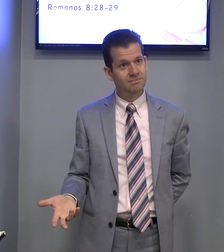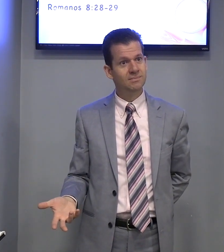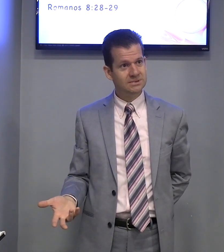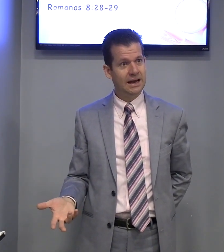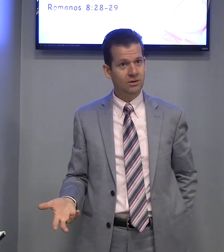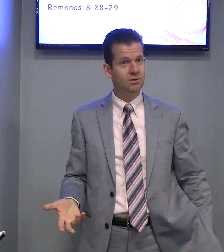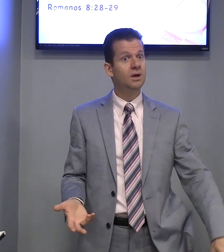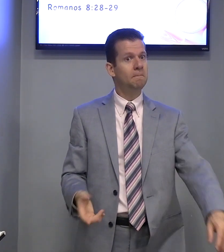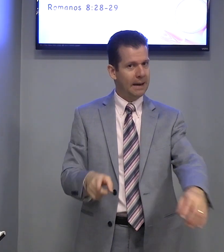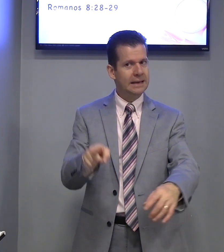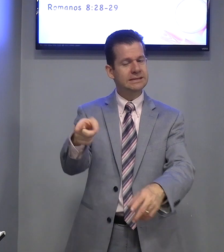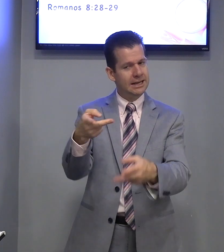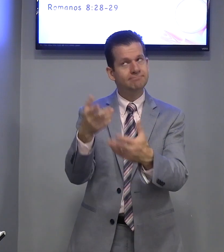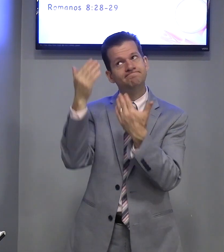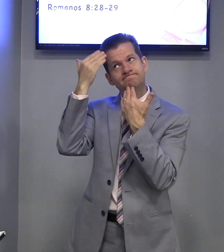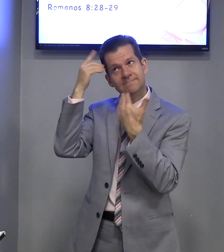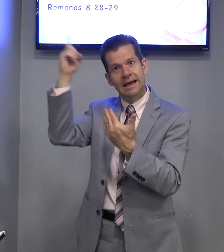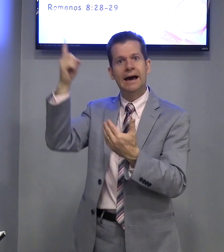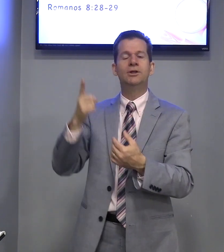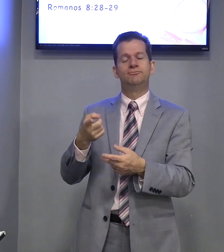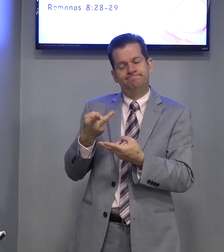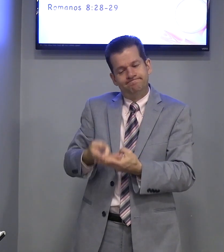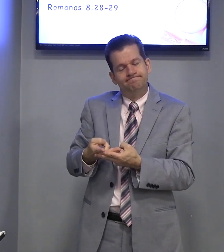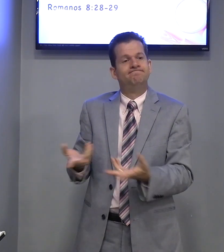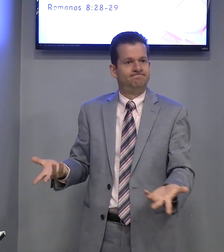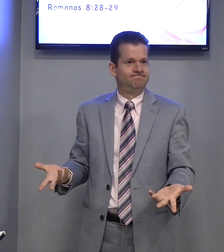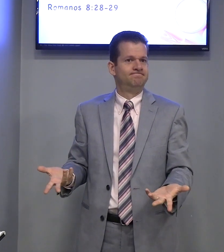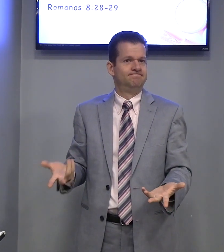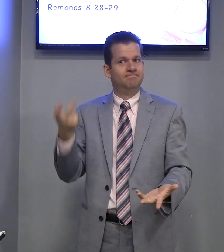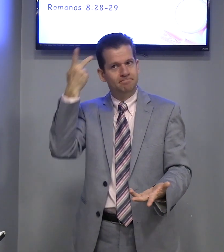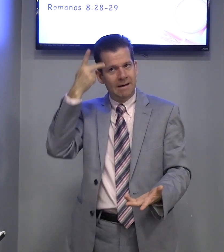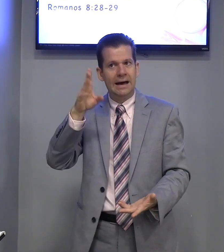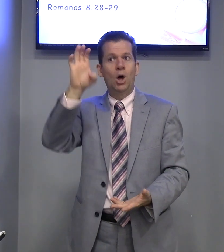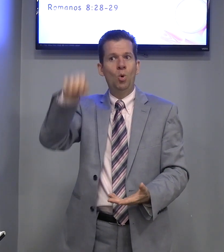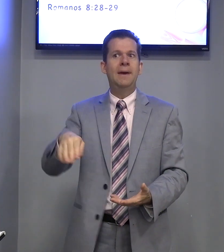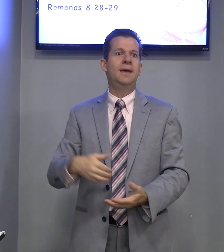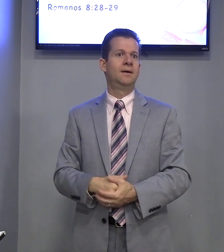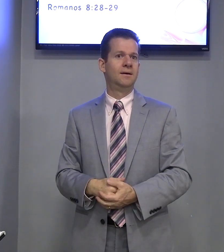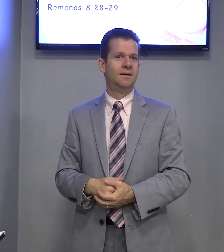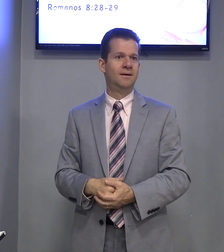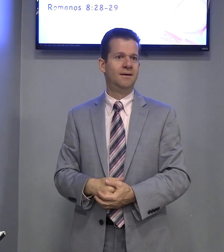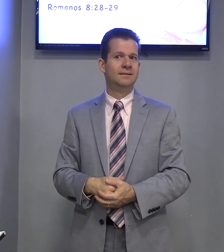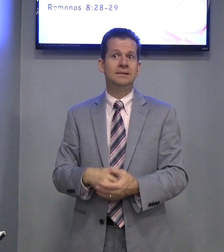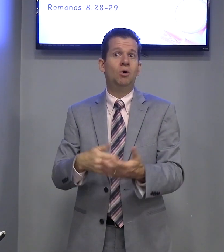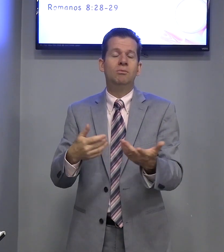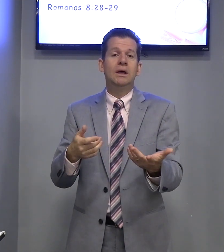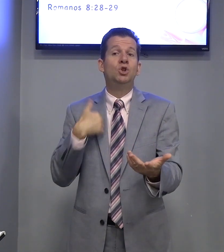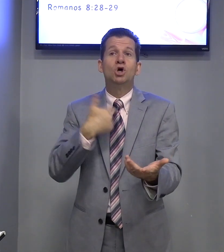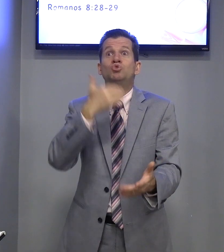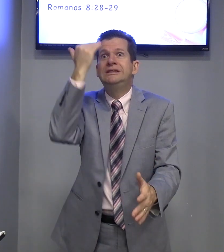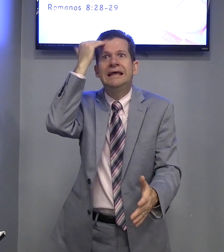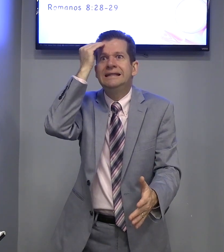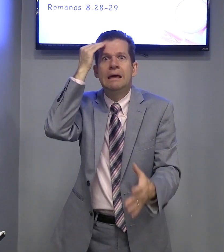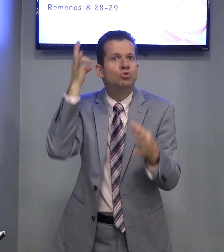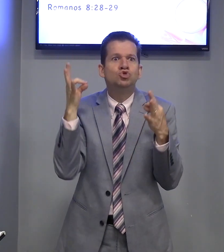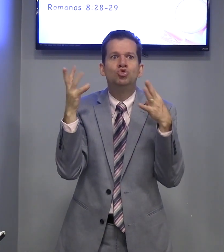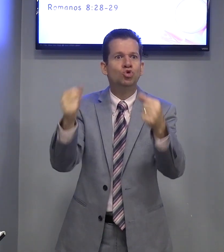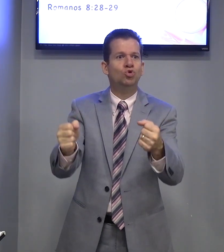Certo? Mas ele Ligado Para o bem Então Nós não entendemos tudo